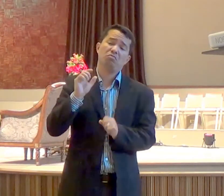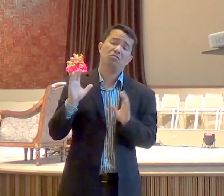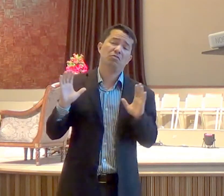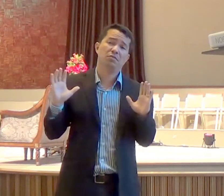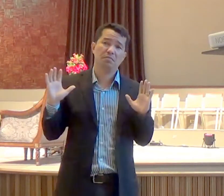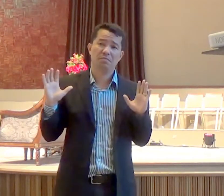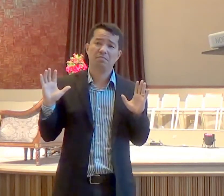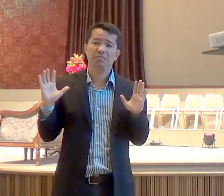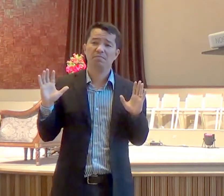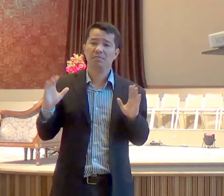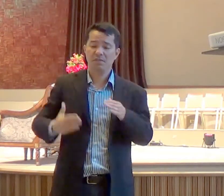sair daqui,